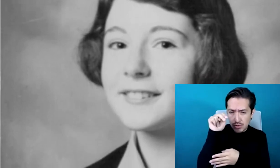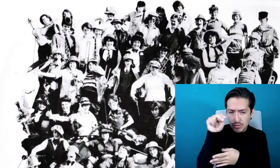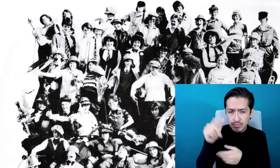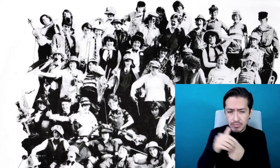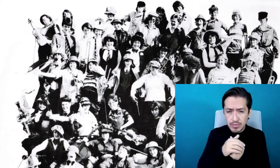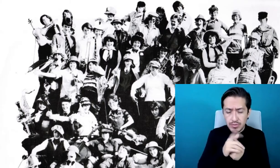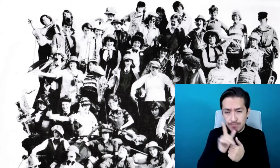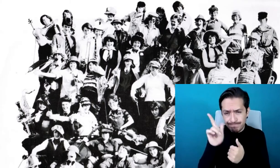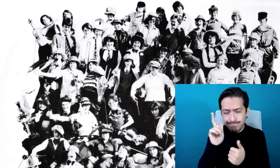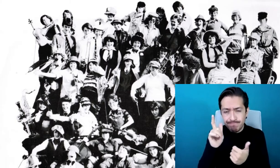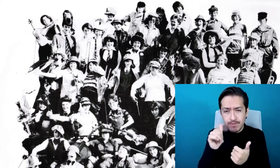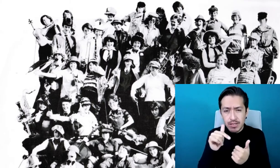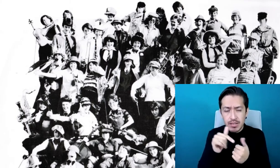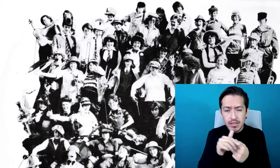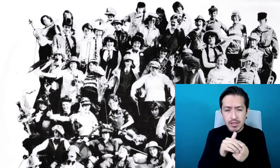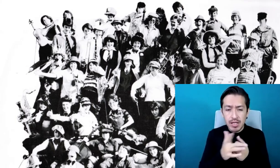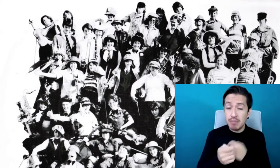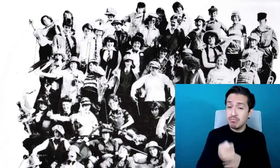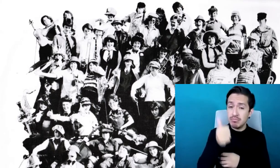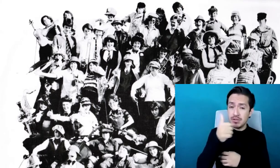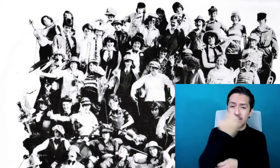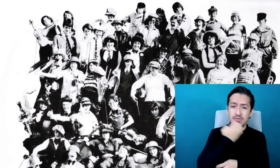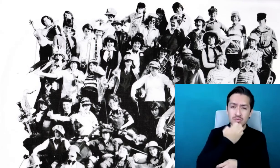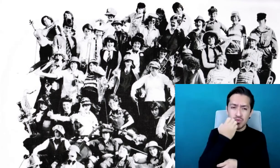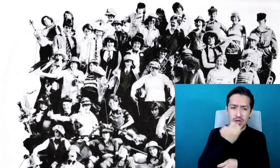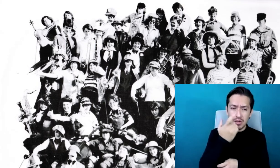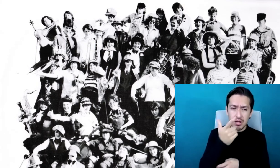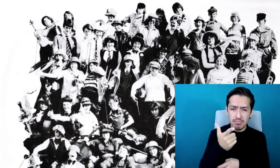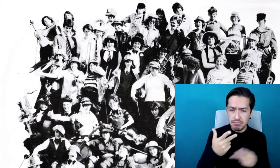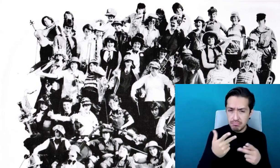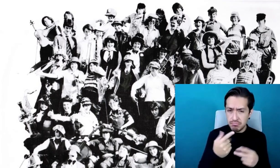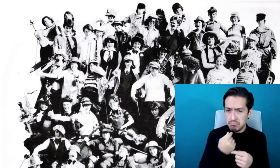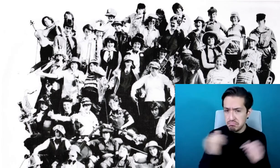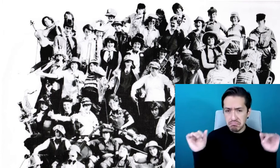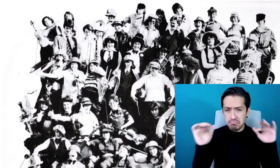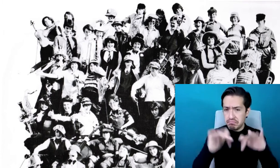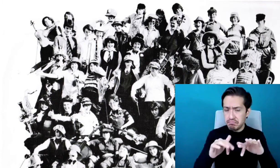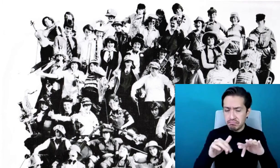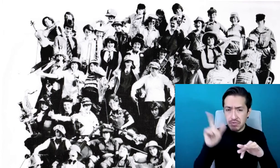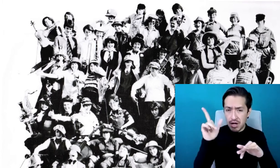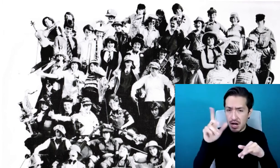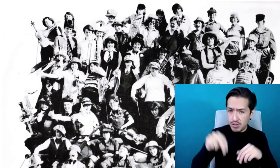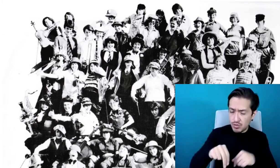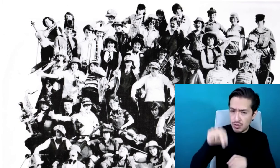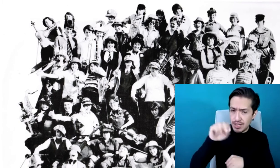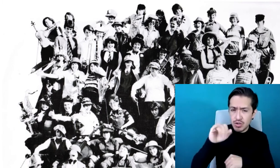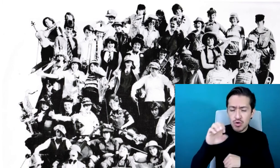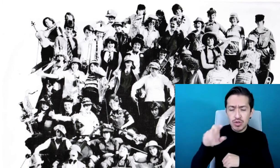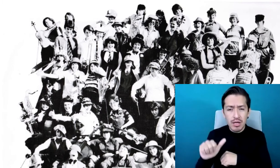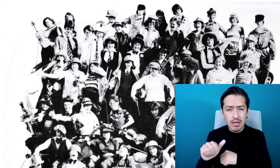Shire. Y fue la primera escuela comunitaria construida en el noreste de Escocia. Y cuando digo escuela